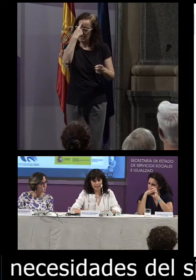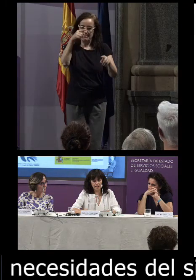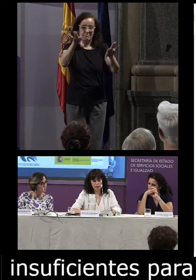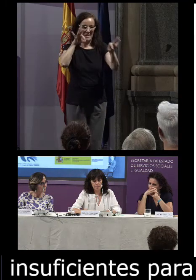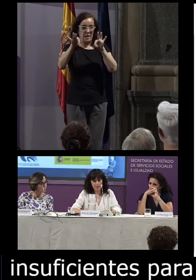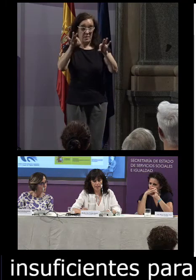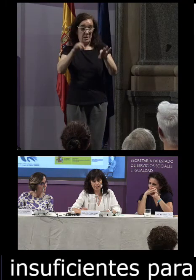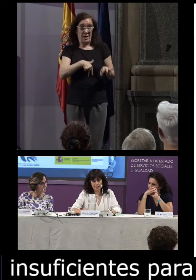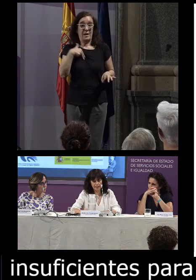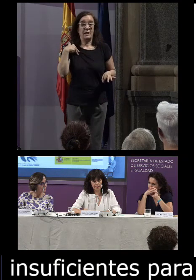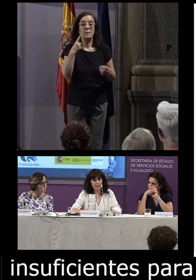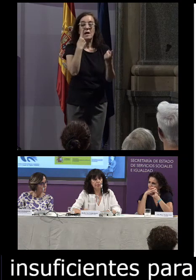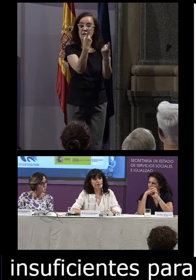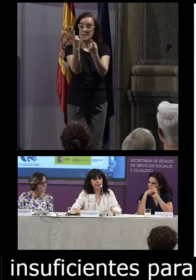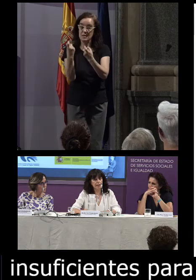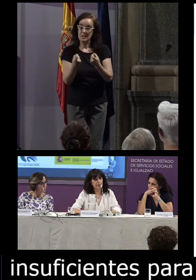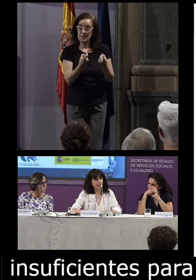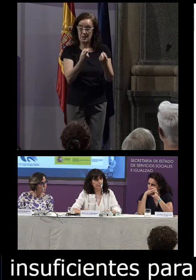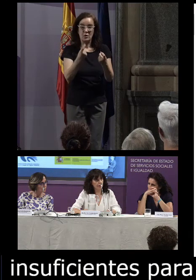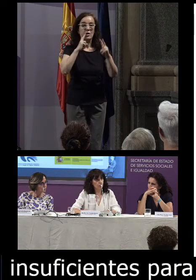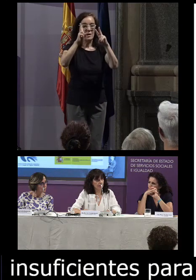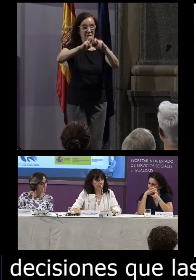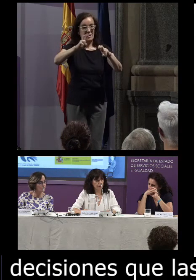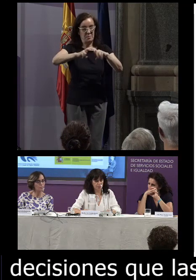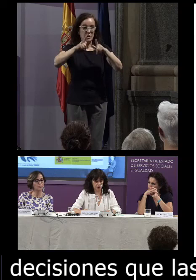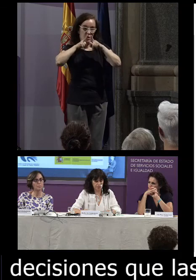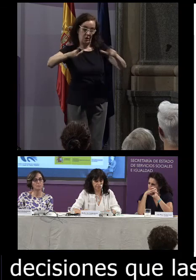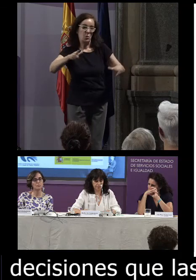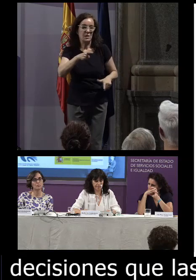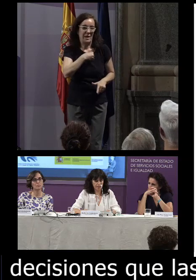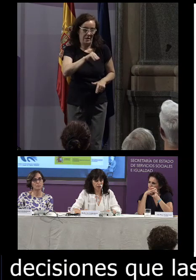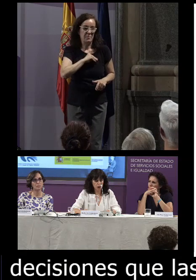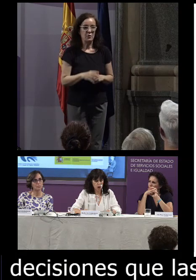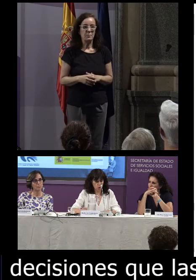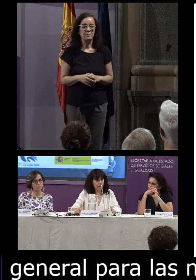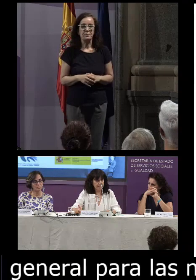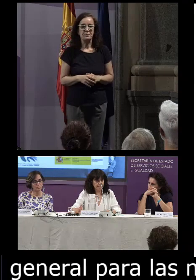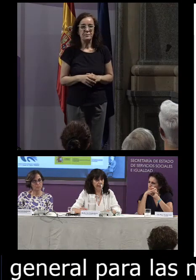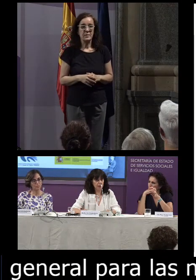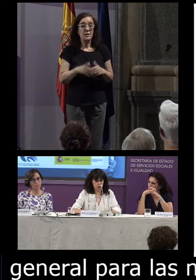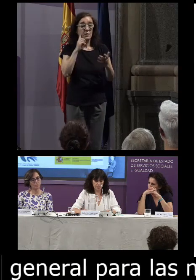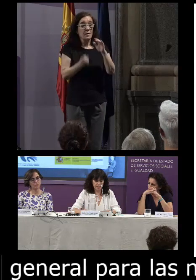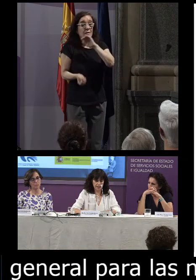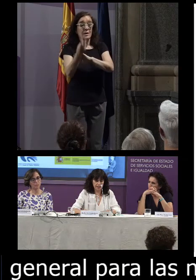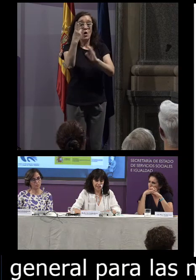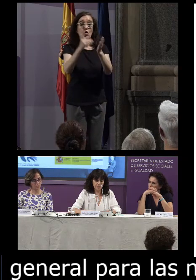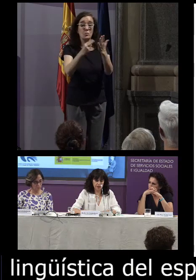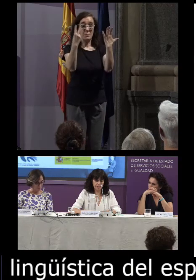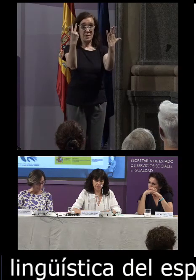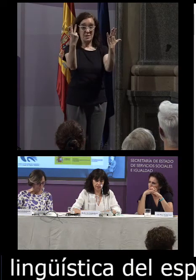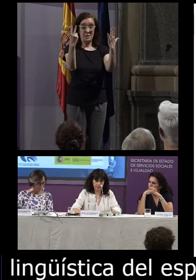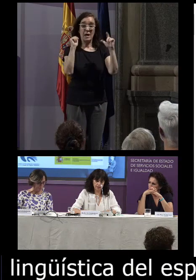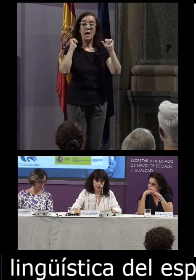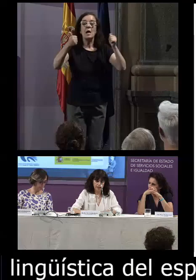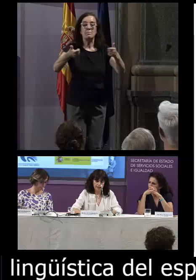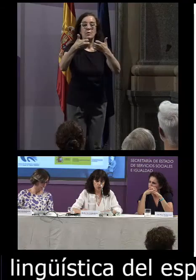en general para las necesidades de la investigación lingüística del español surgía así en el año 2007 la puesta